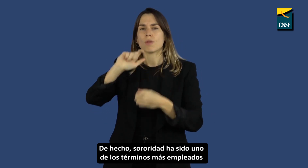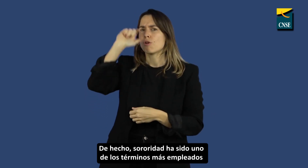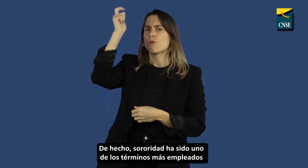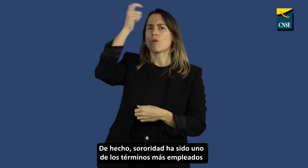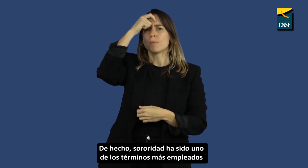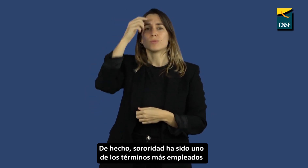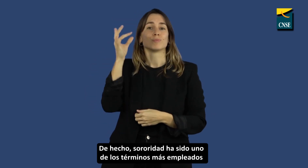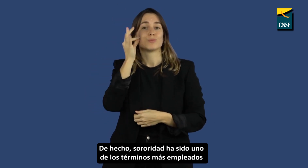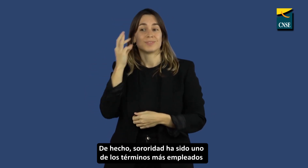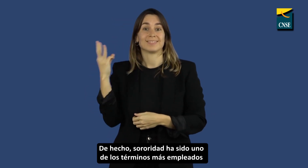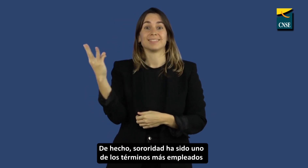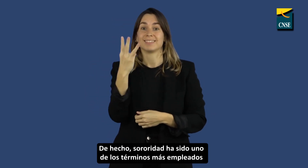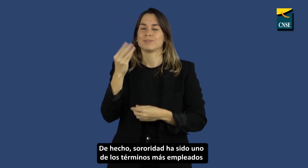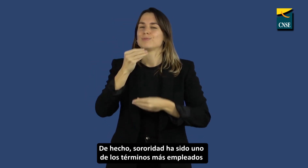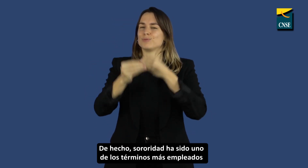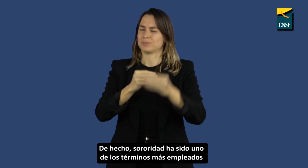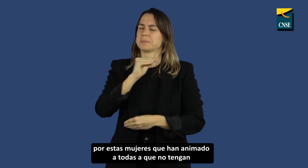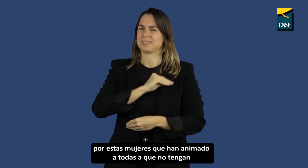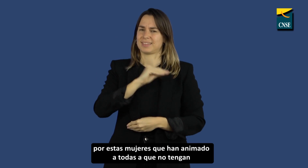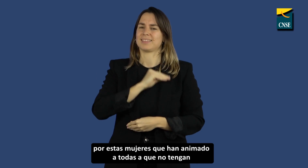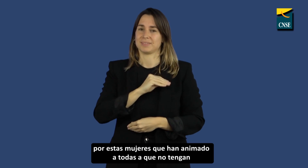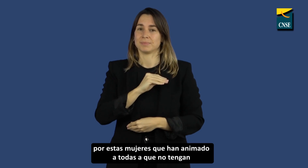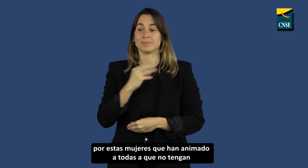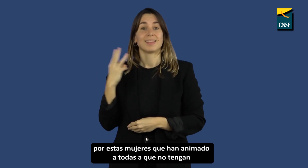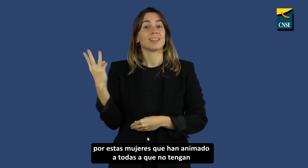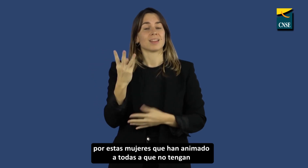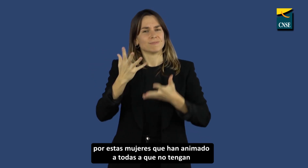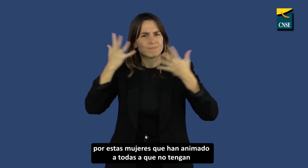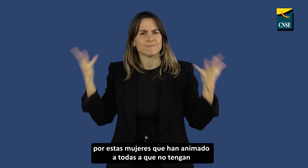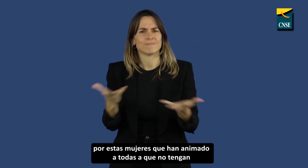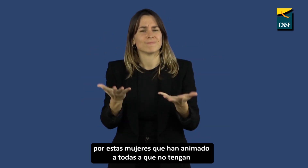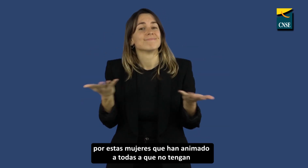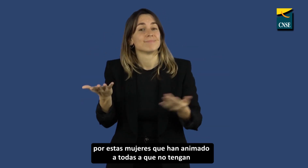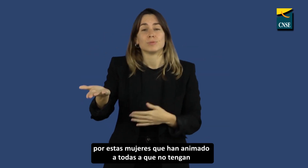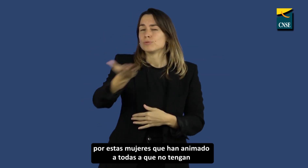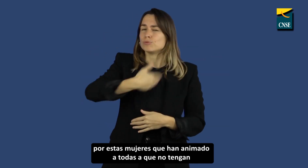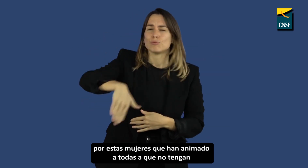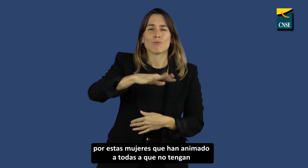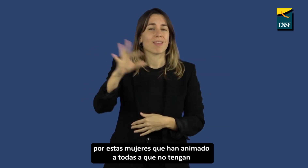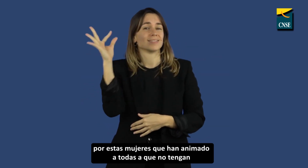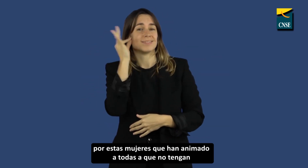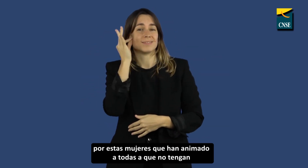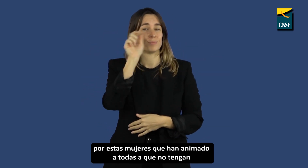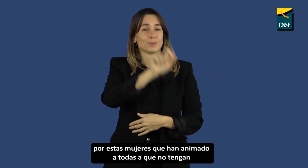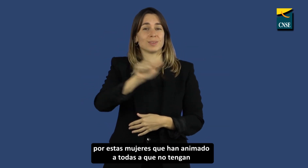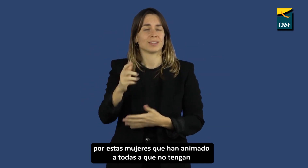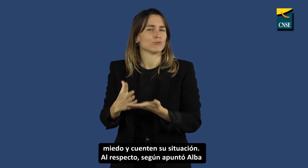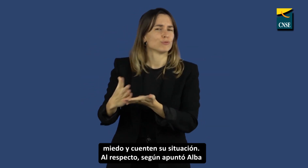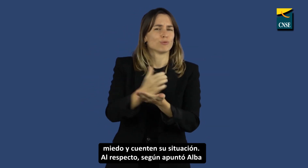ha sido uno de los términos más empleados por estas mujeres, que han animado a todas a que no